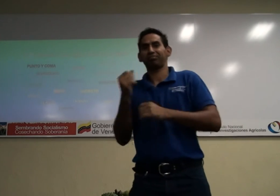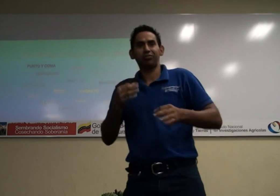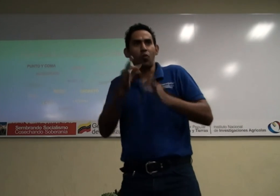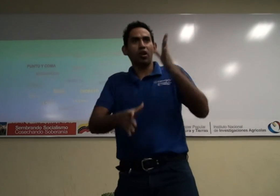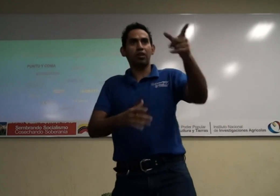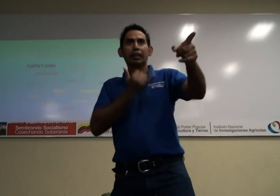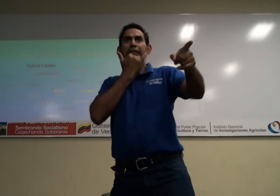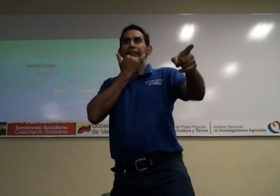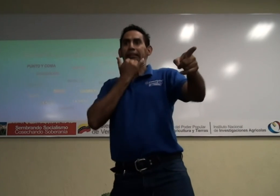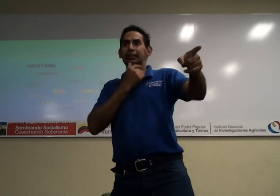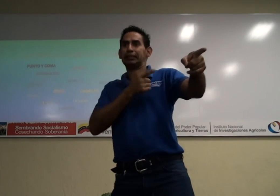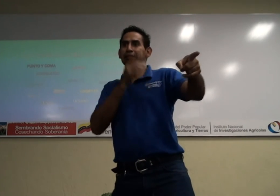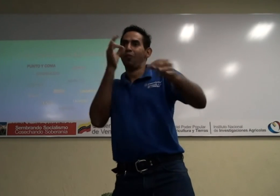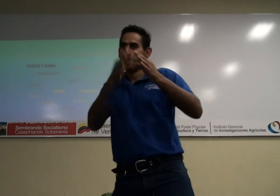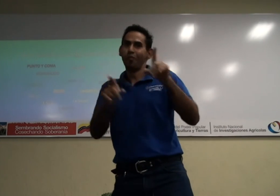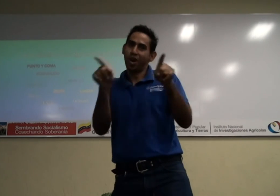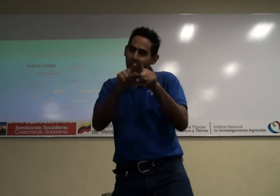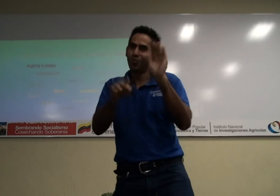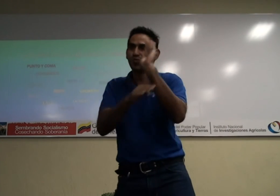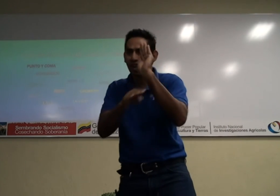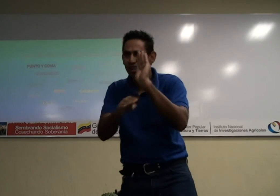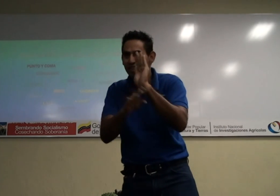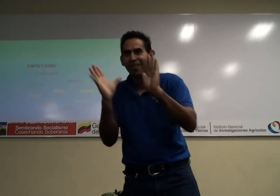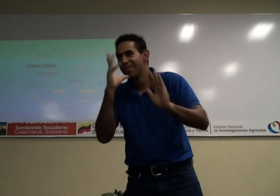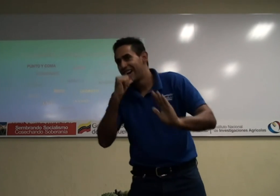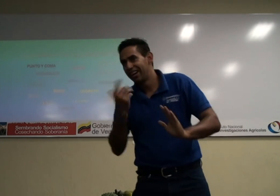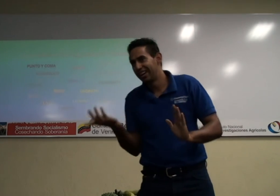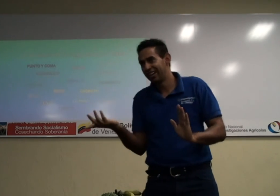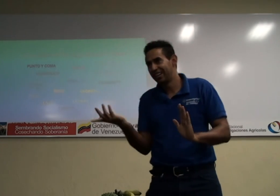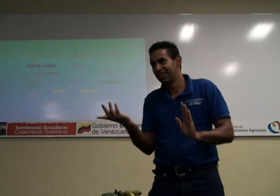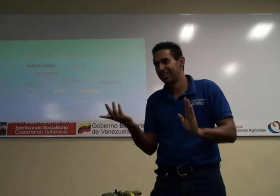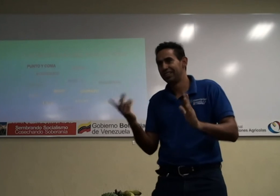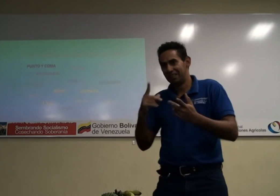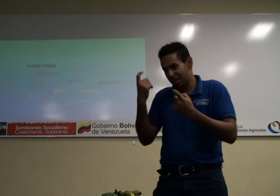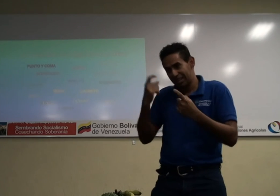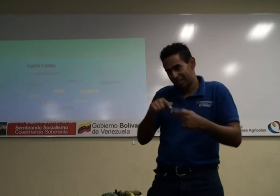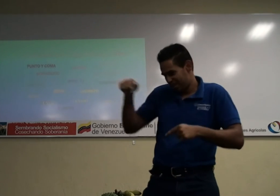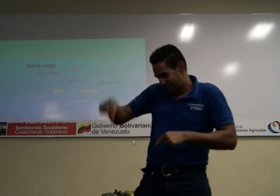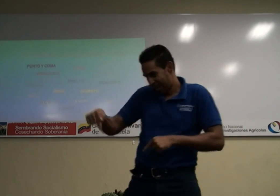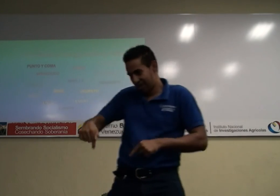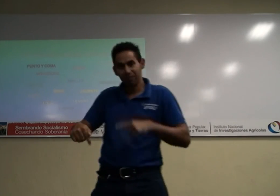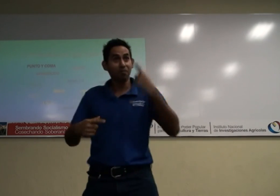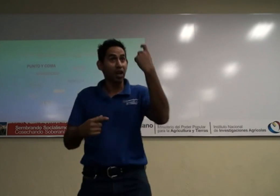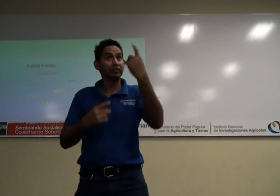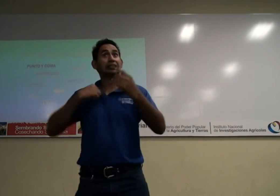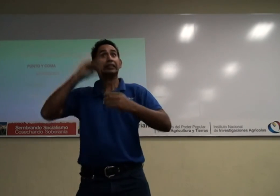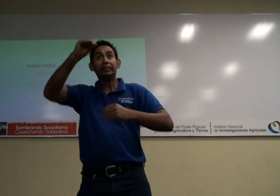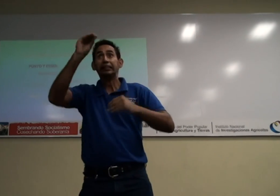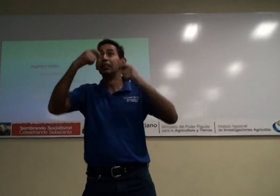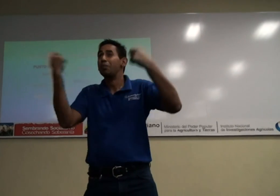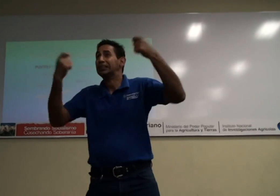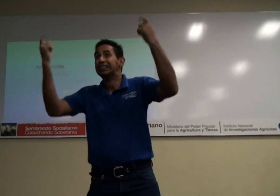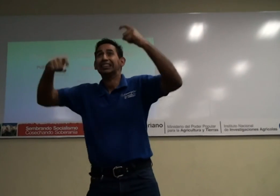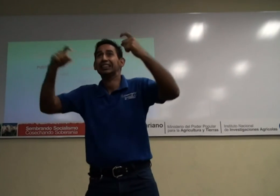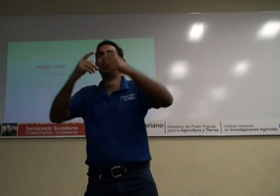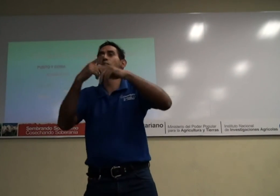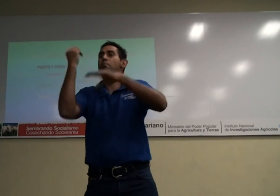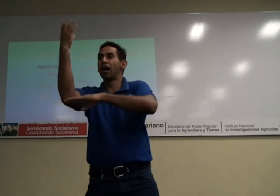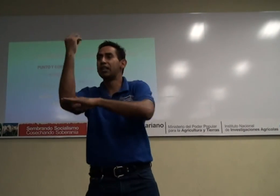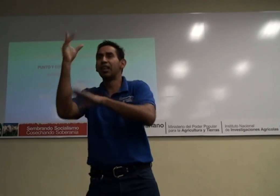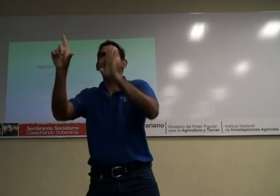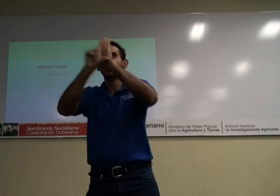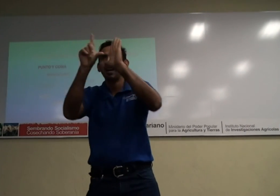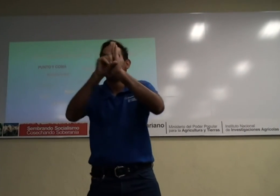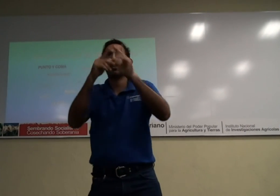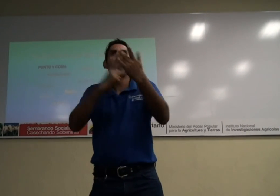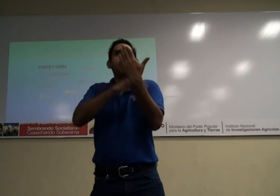fuera del círculo, de las personas con discapacidad, que no tienen ningún poder, y hay que explicarles, cómo trabajar con este tipo de